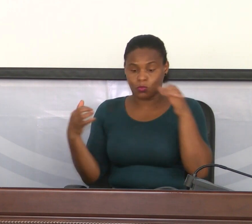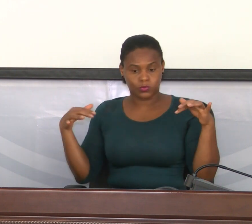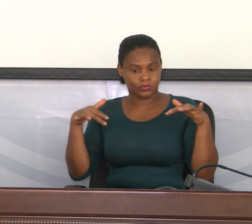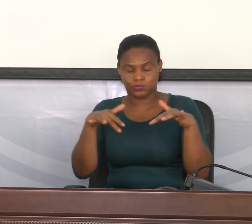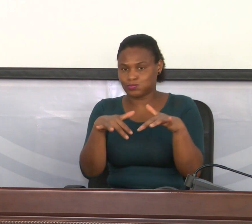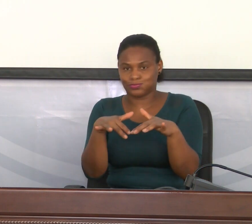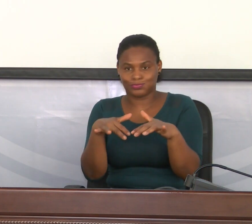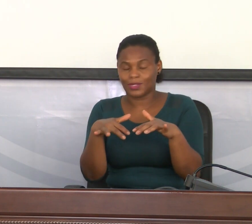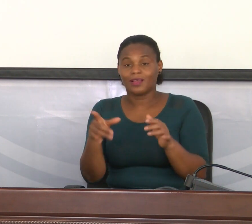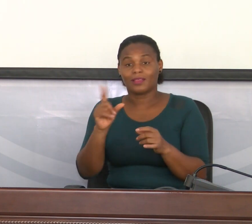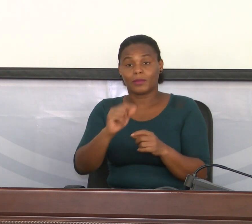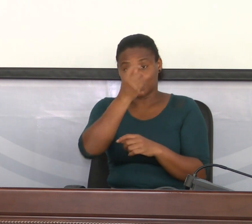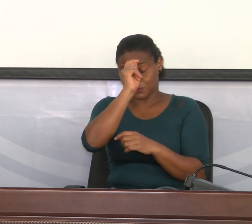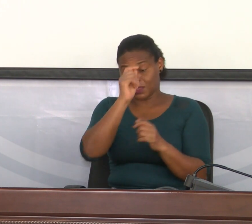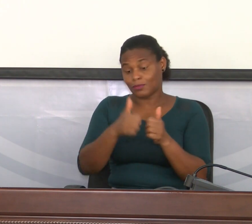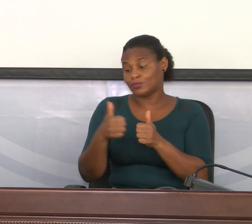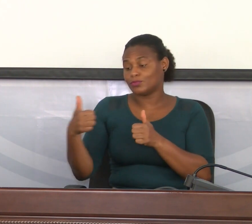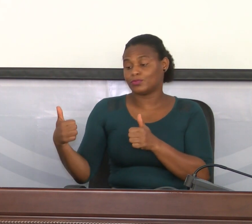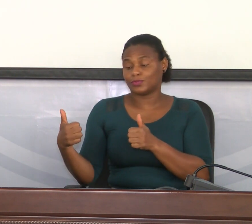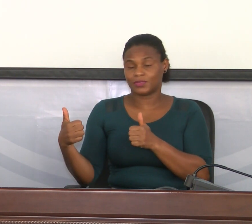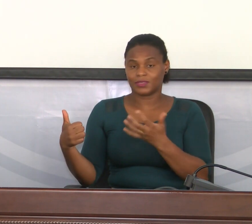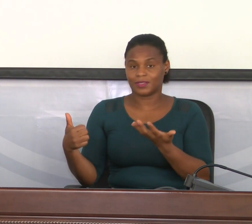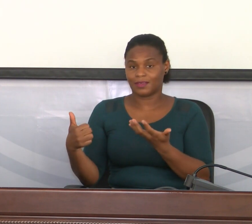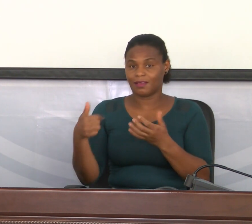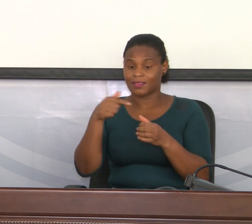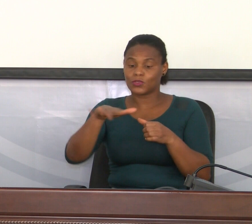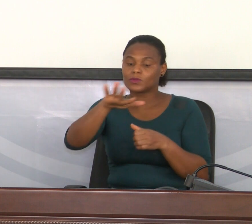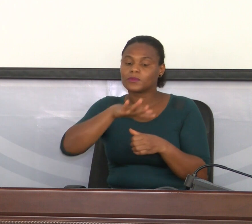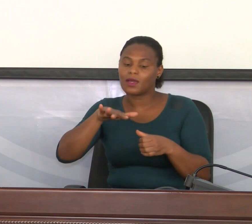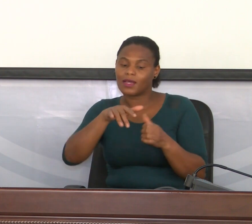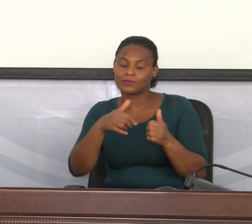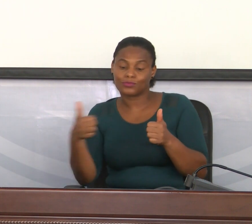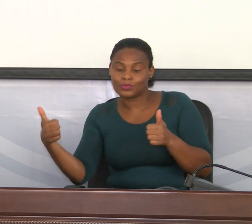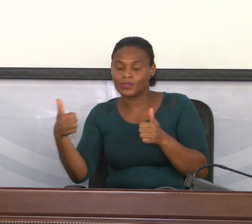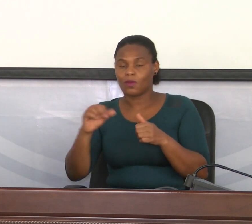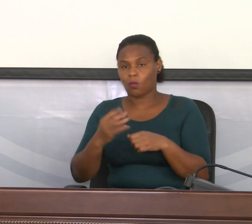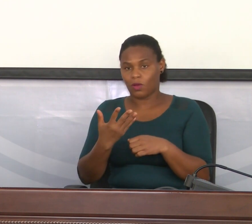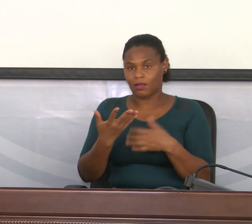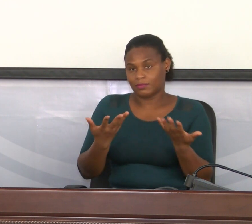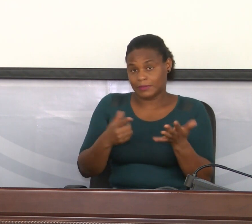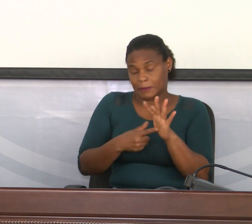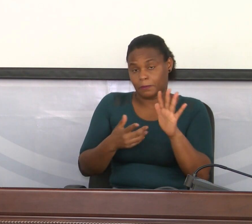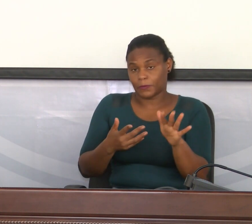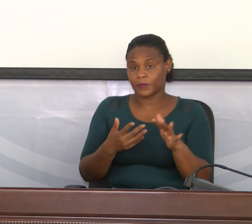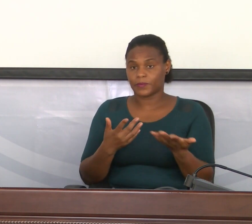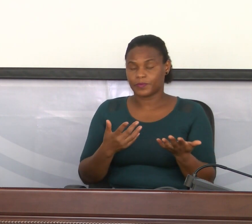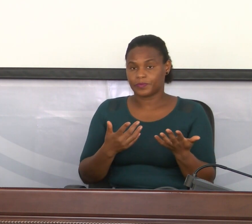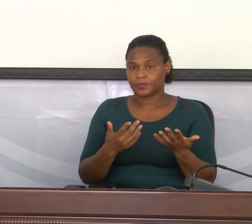pessoas, cumprindo o distanciamento espacial quando se está, portanto,